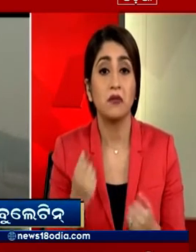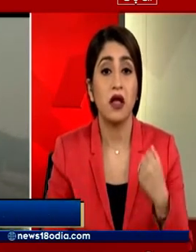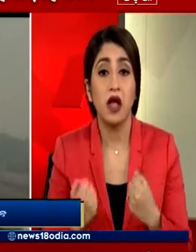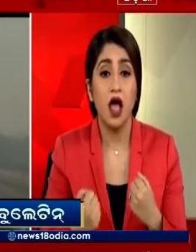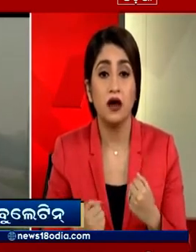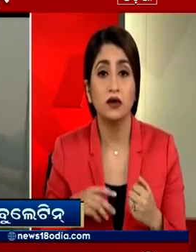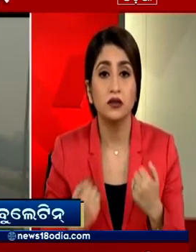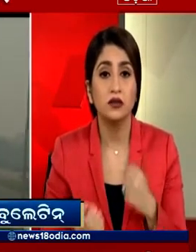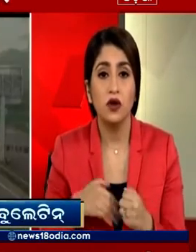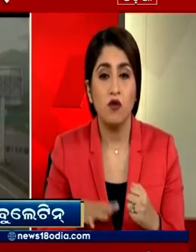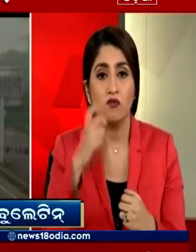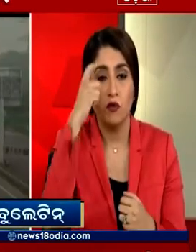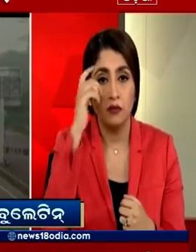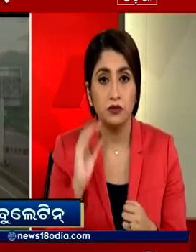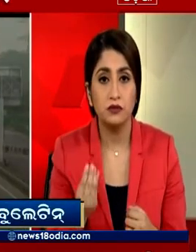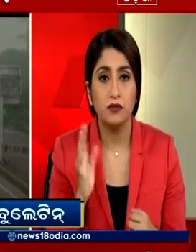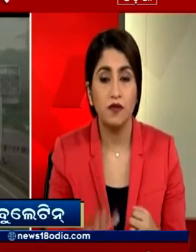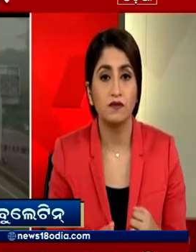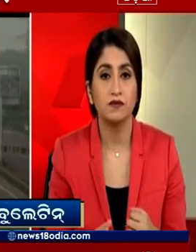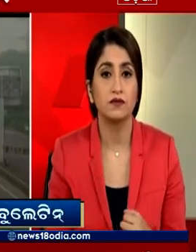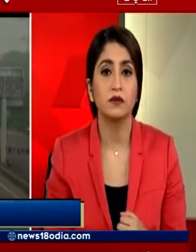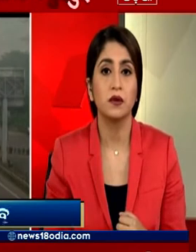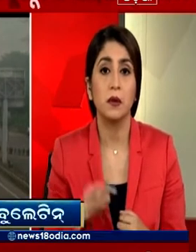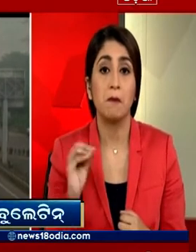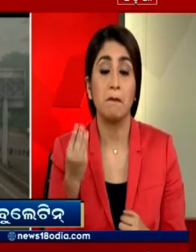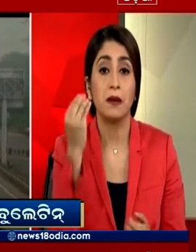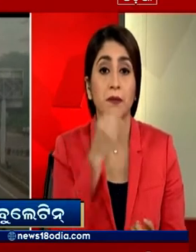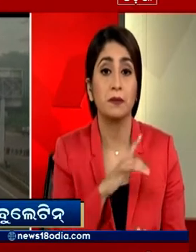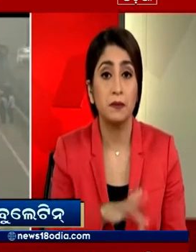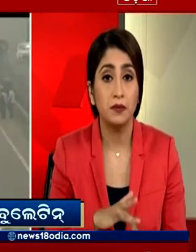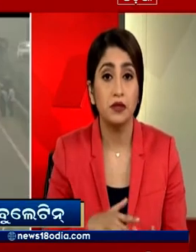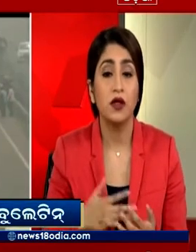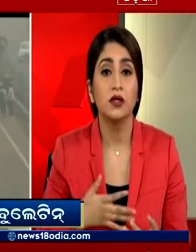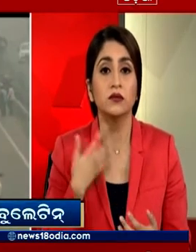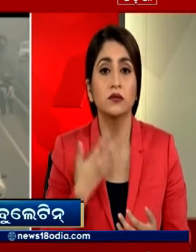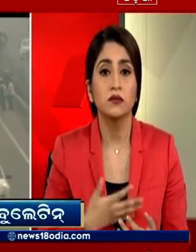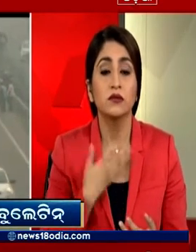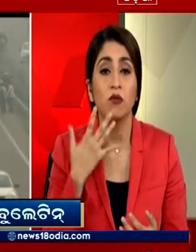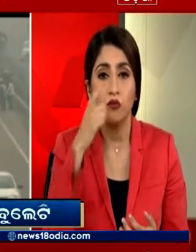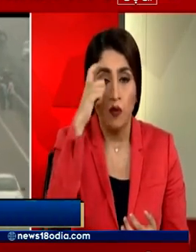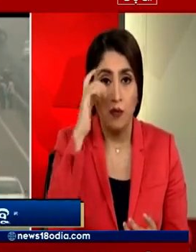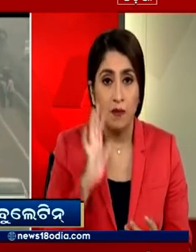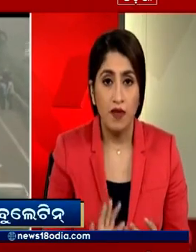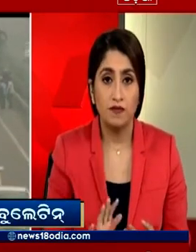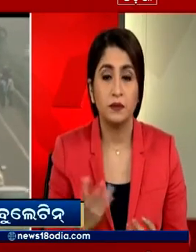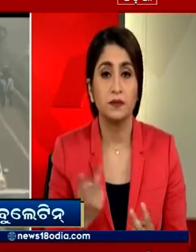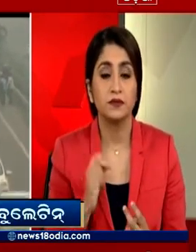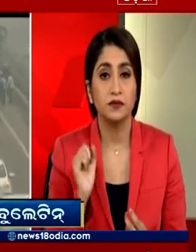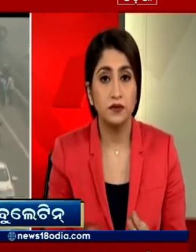गाड़ी चलाने में दिक्कतों का सामना करना पड़ रहा है कई जगा तो लोगों ने सांस लेने में परिशानी की बाद भी कही कई